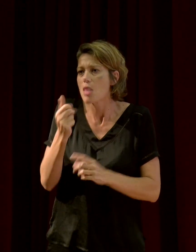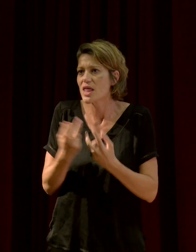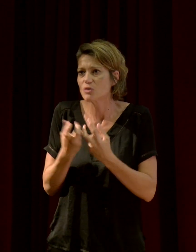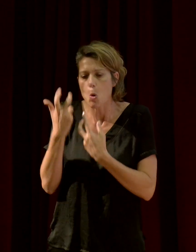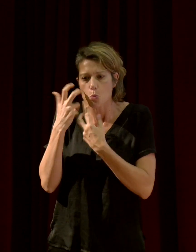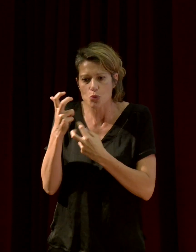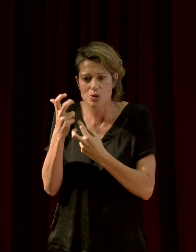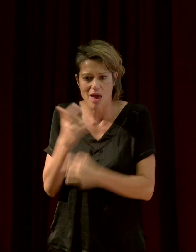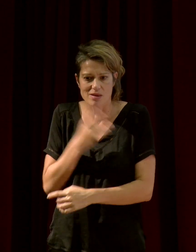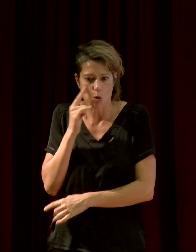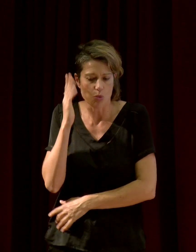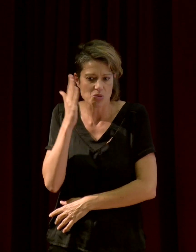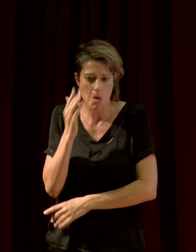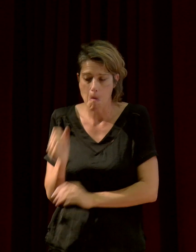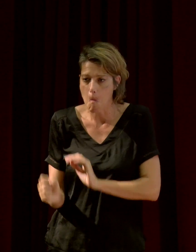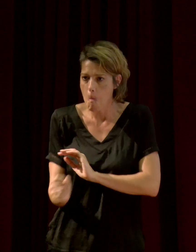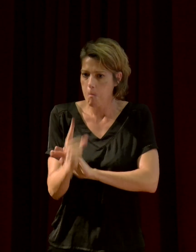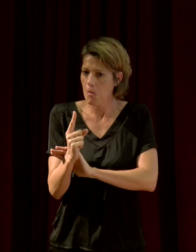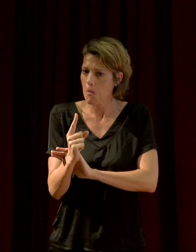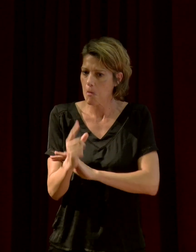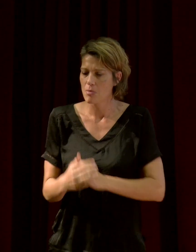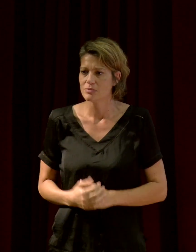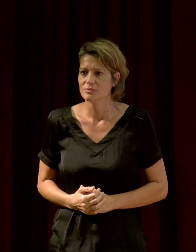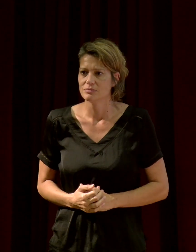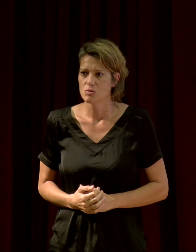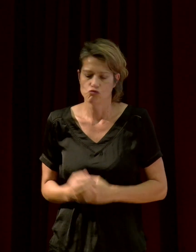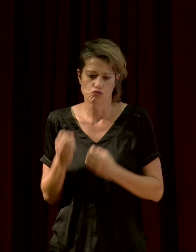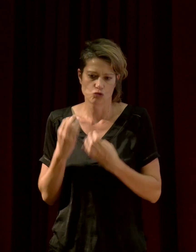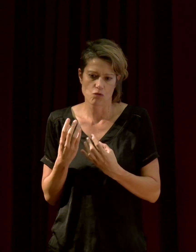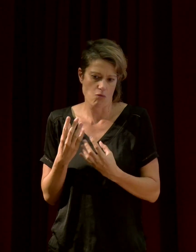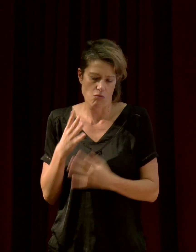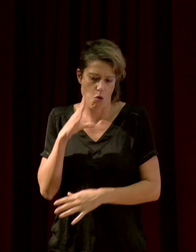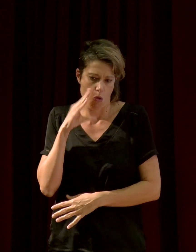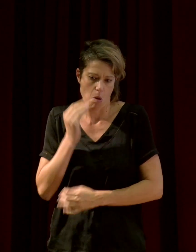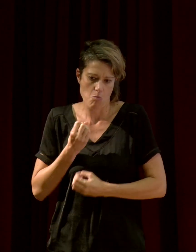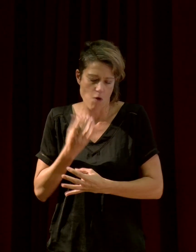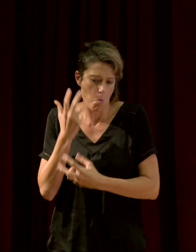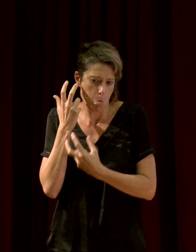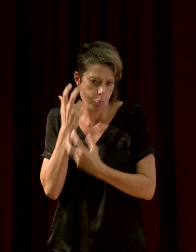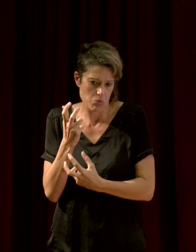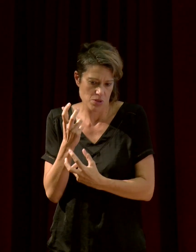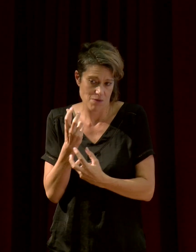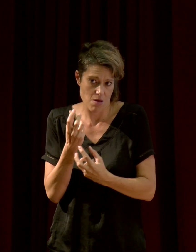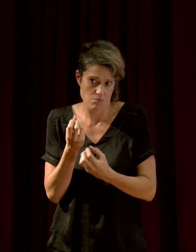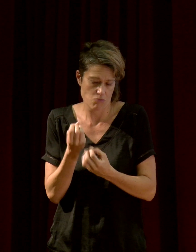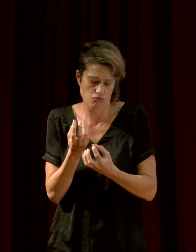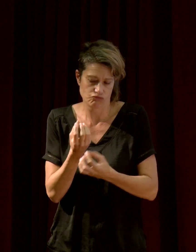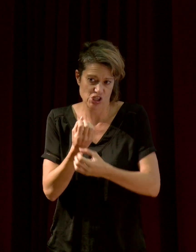ça les perturbe énormément. Donc, en effet, c'est un son perturbateur. Et alors, si on peut, pour prendre